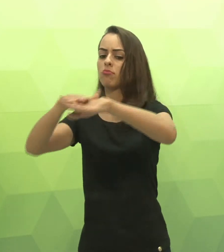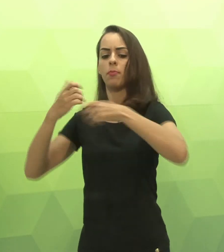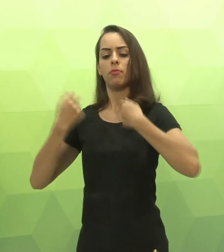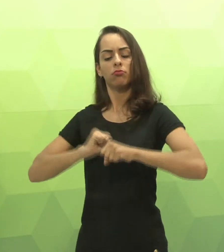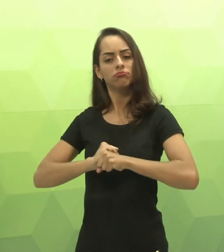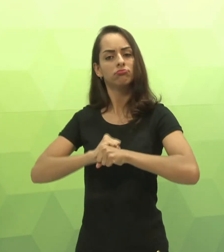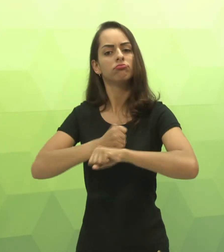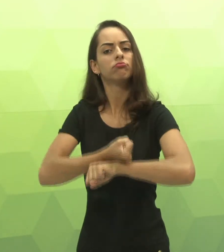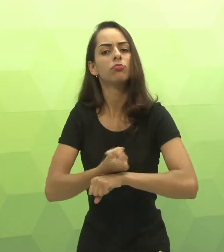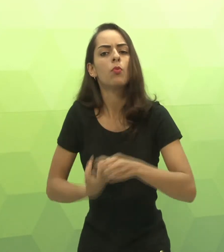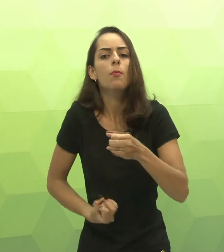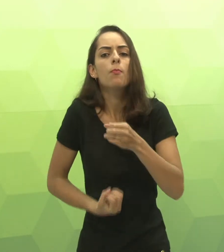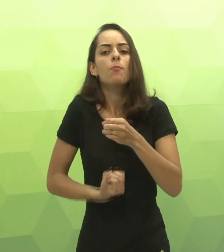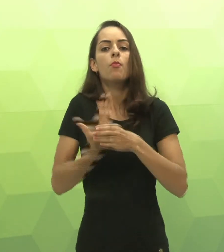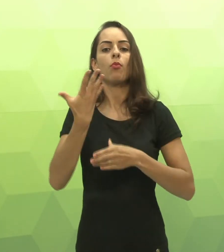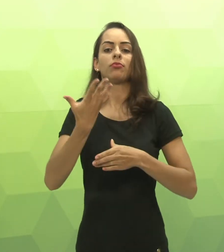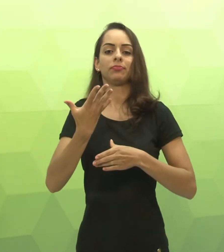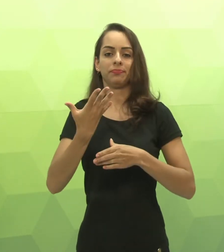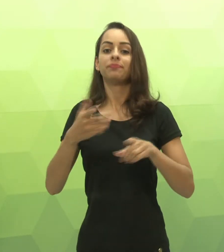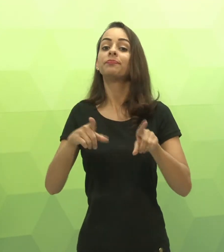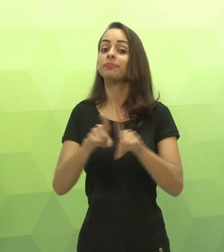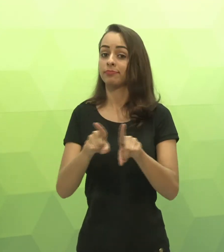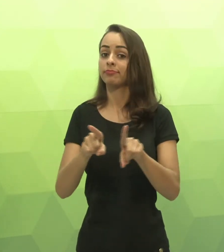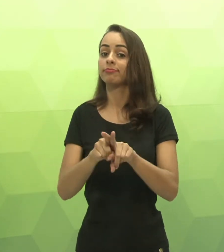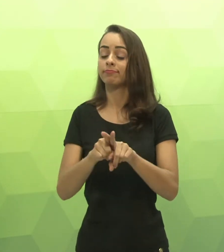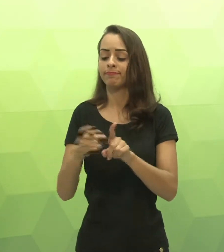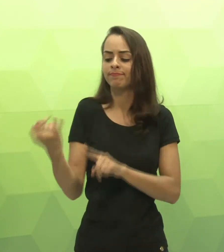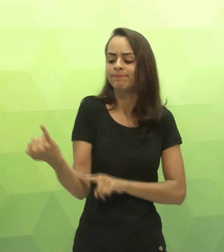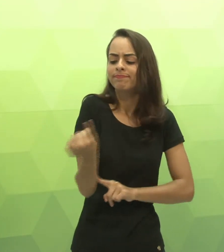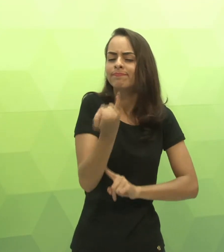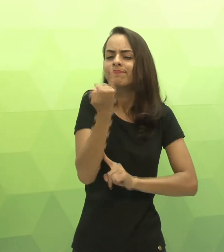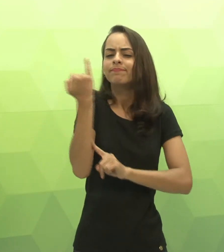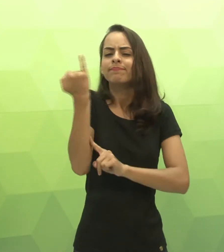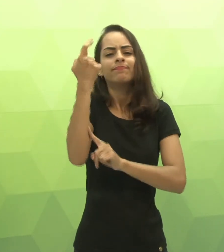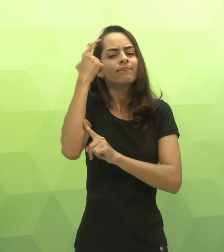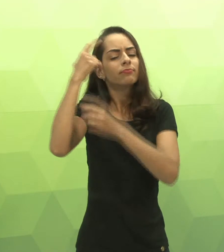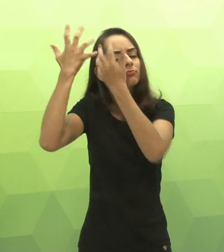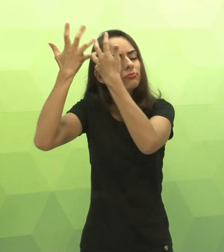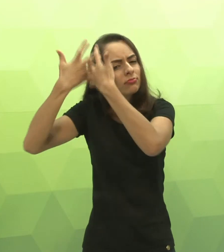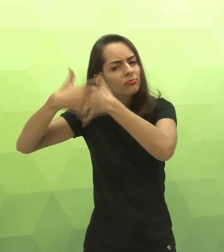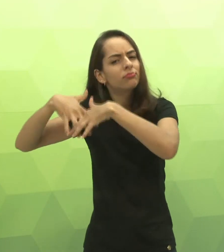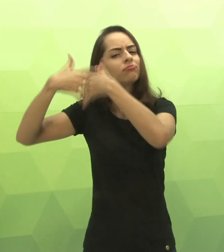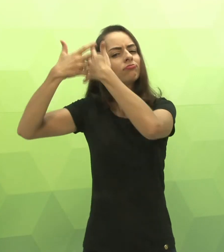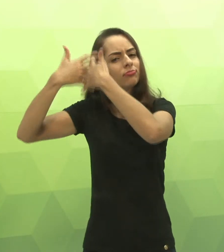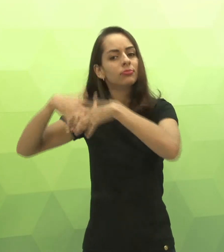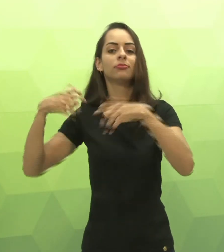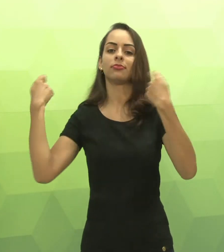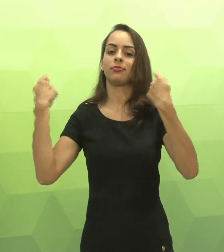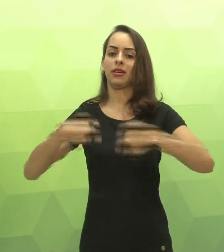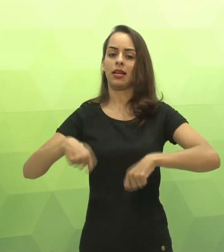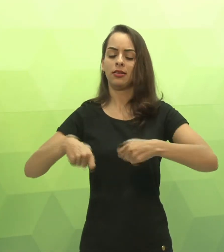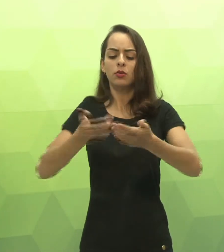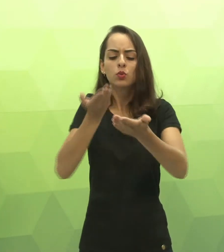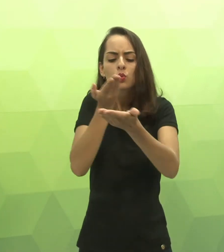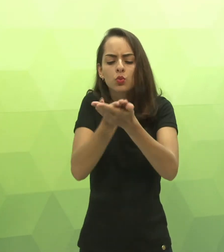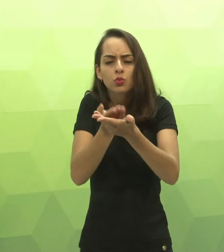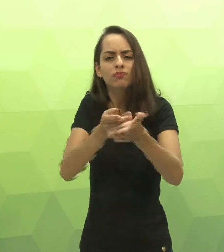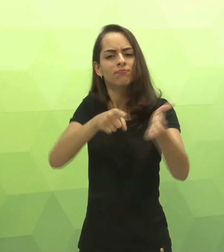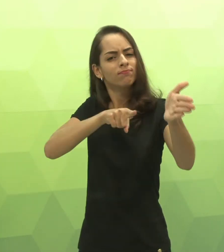apenas ficar quieto assistindo às aulas. Cada um deve produzir também. E um objetivo muito importante é esse da reflexão,